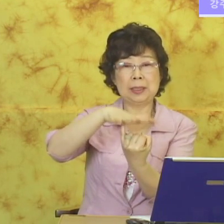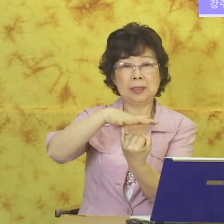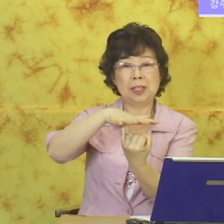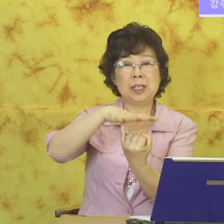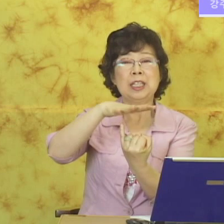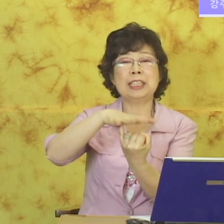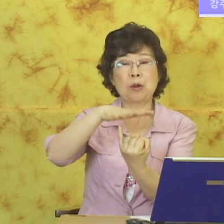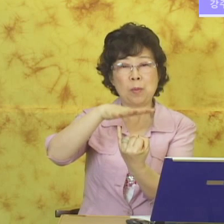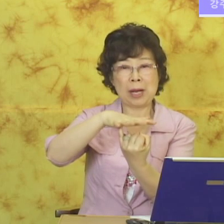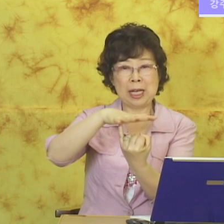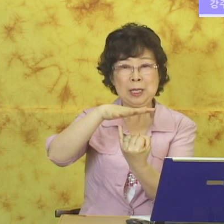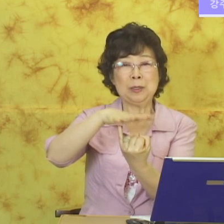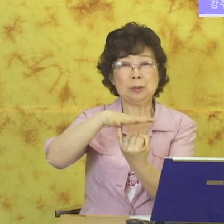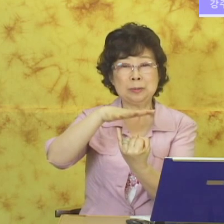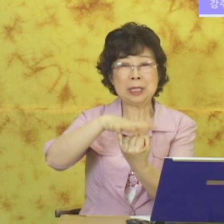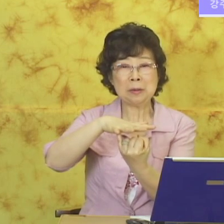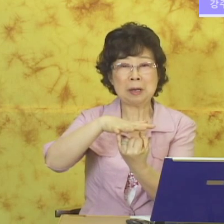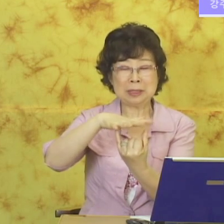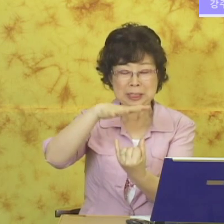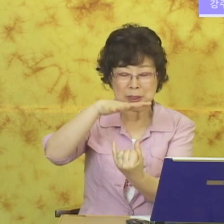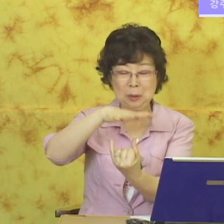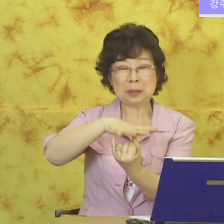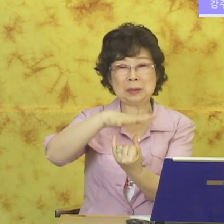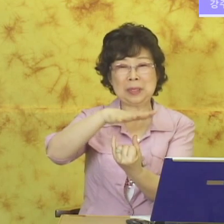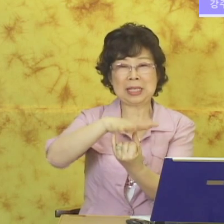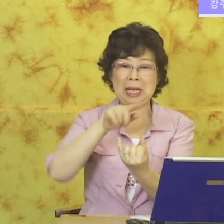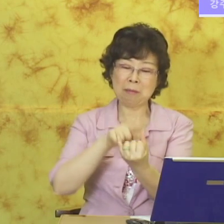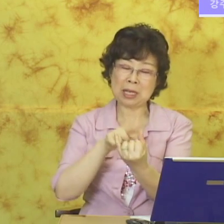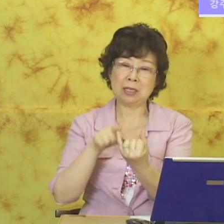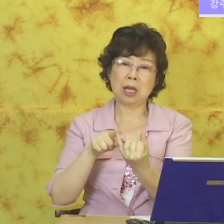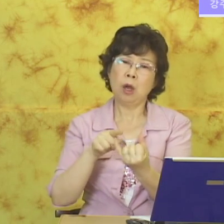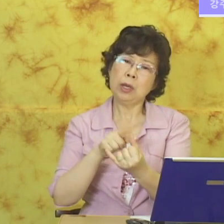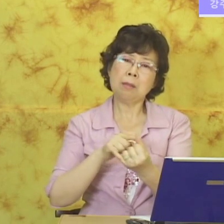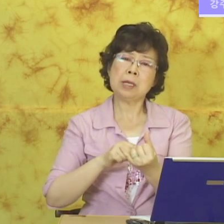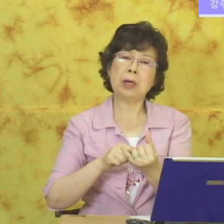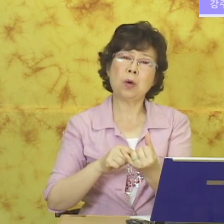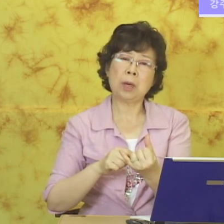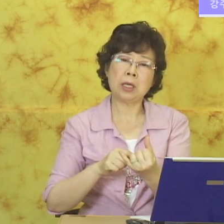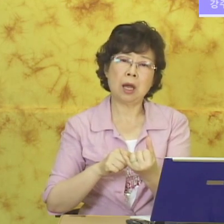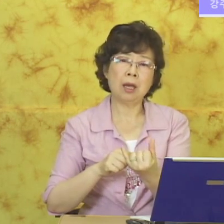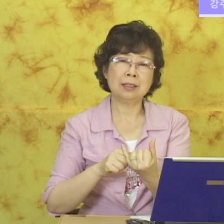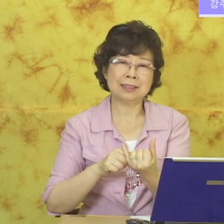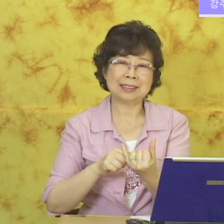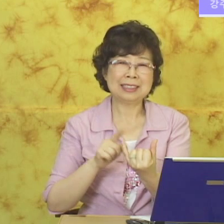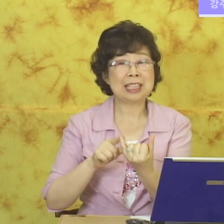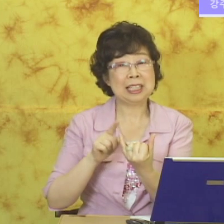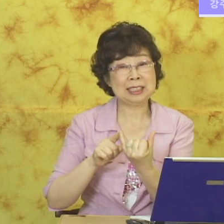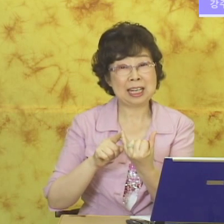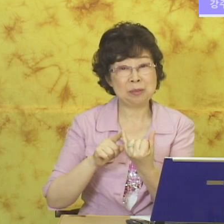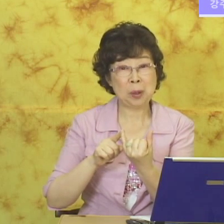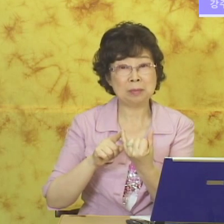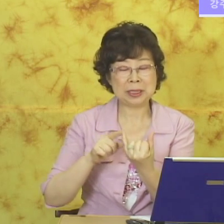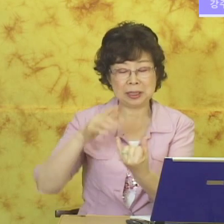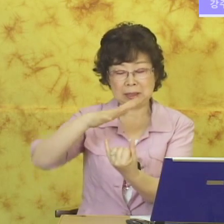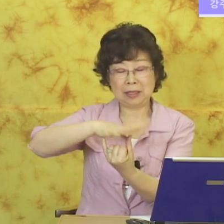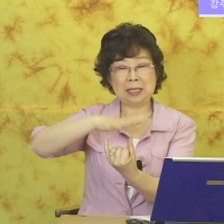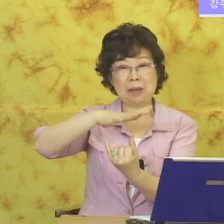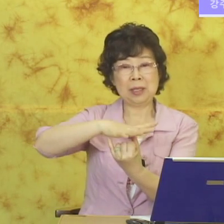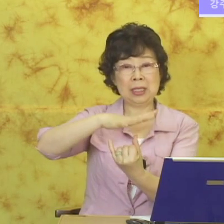여자 꼬마. 요즘 새로 나온 신조어. 이렇게 남자, 여자. 남자만 꼬마냐. 자 여자를 포함시켜서 이렇게 하면